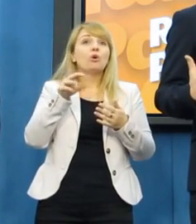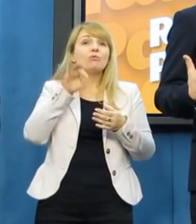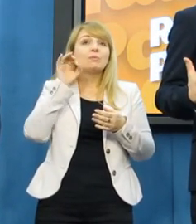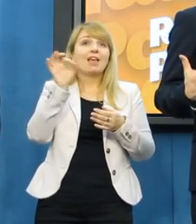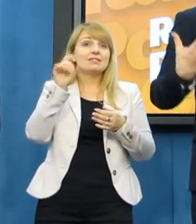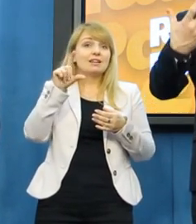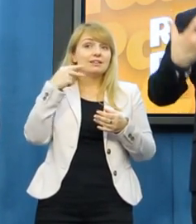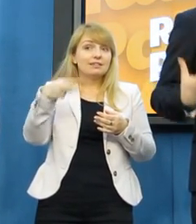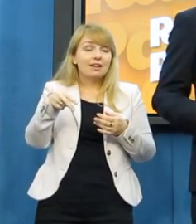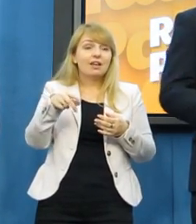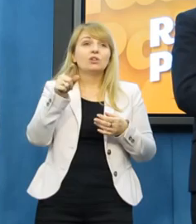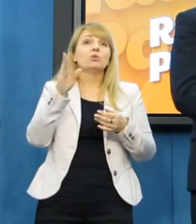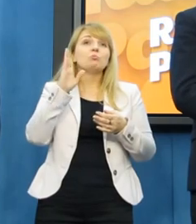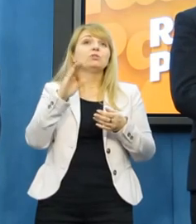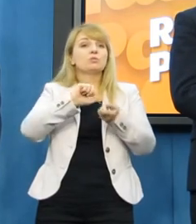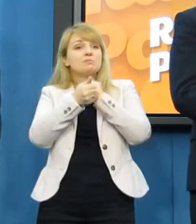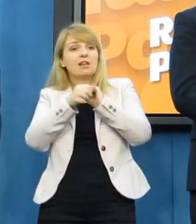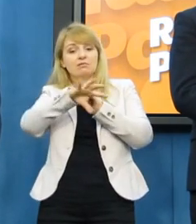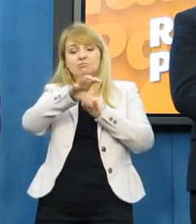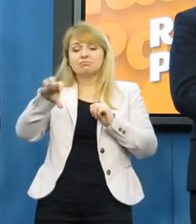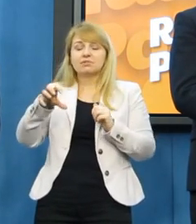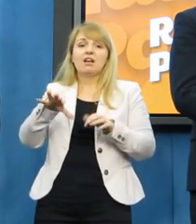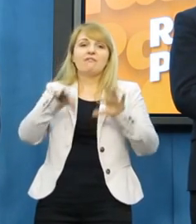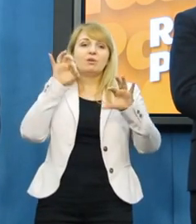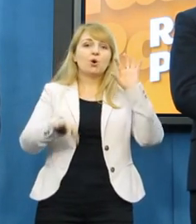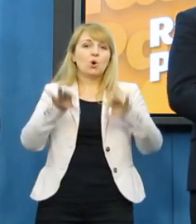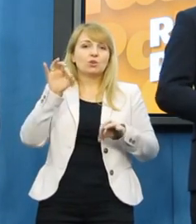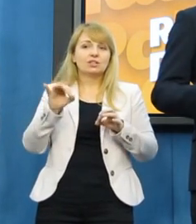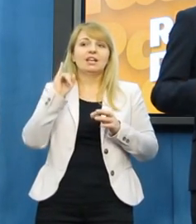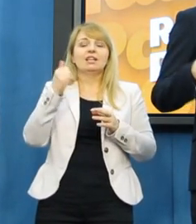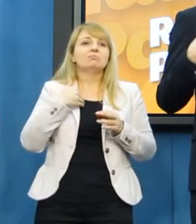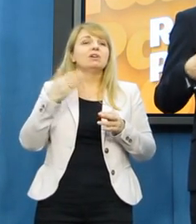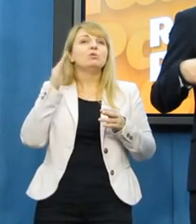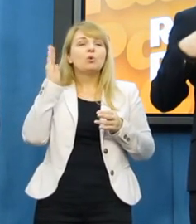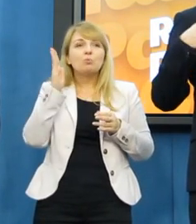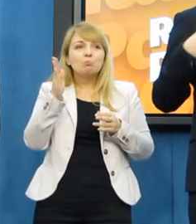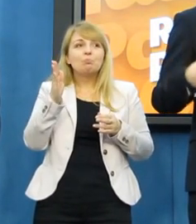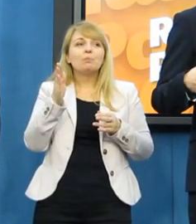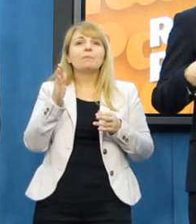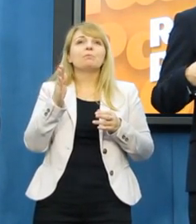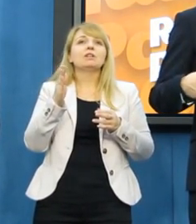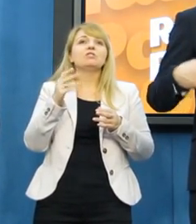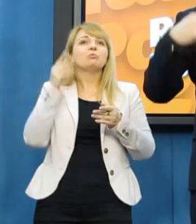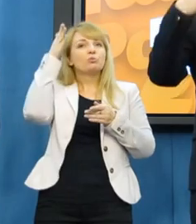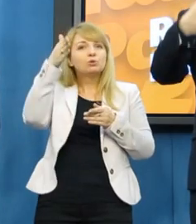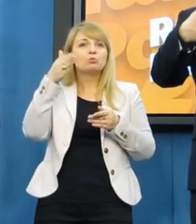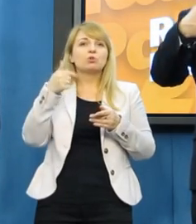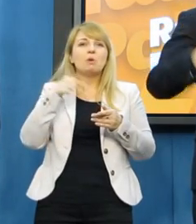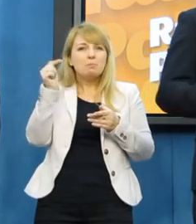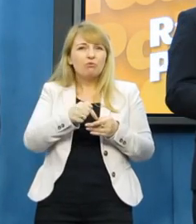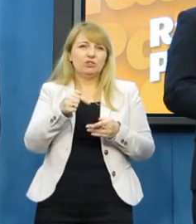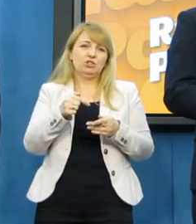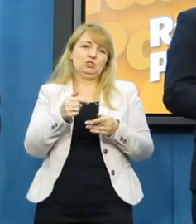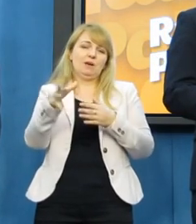przepływy elektoratów. Tu są możliwości realnego powiększenia swojej bazy społecznej. My powinniśmy być naturalnymi sojusznikami w